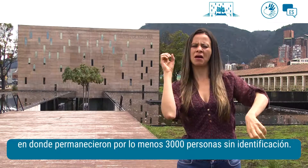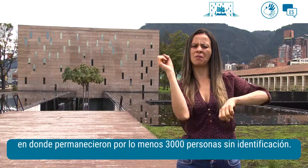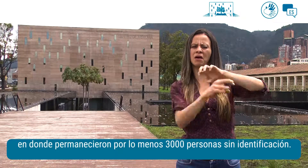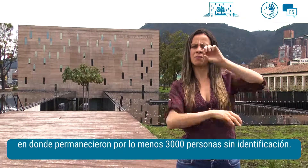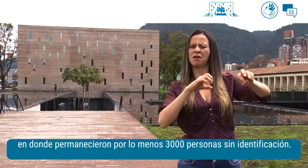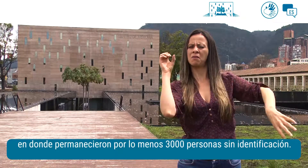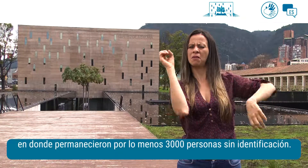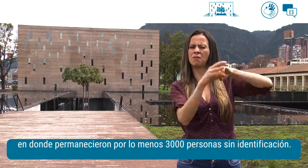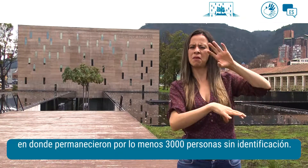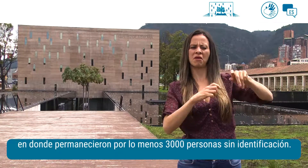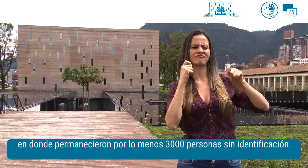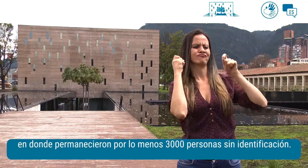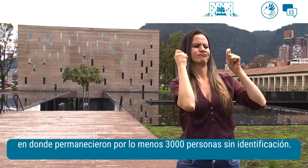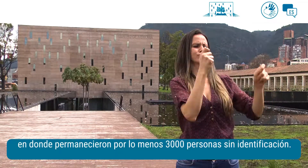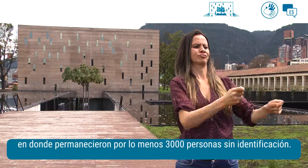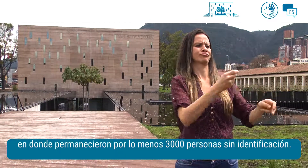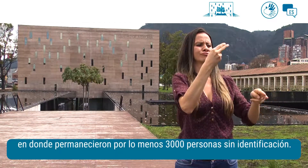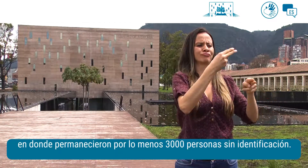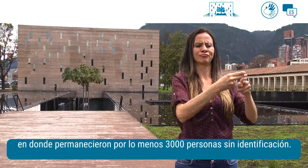3.000 personas sin identificación.